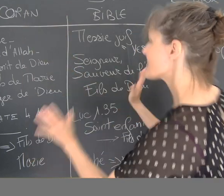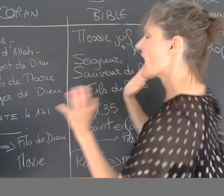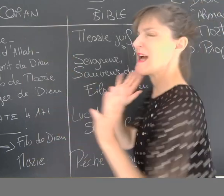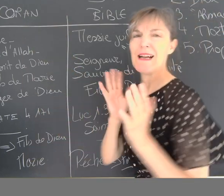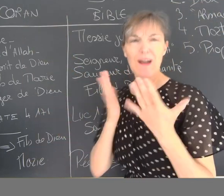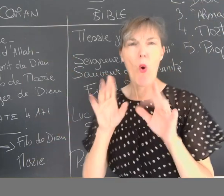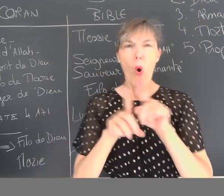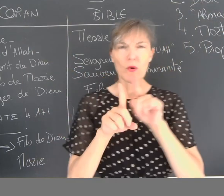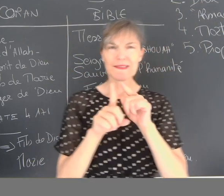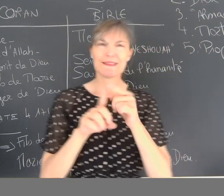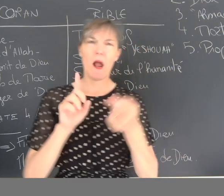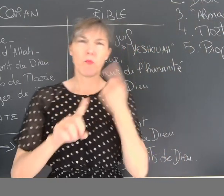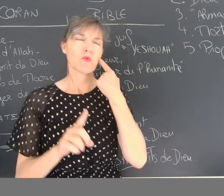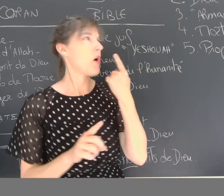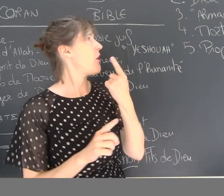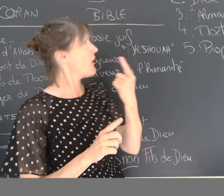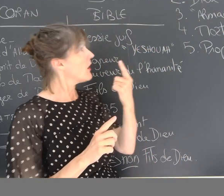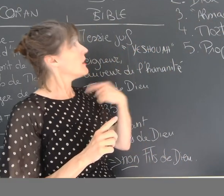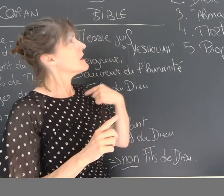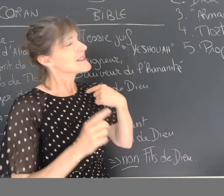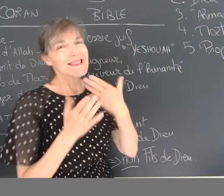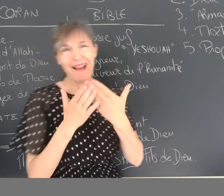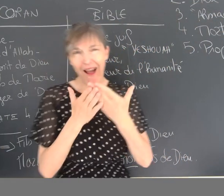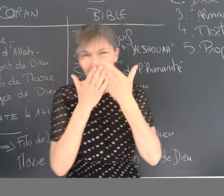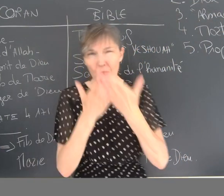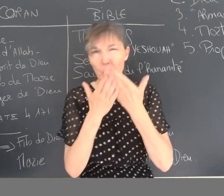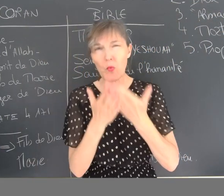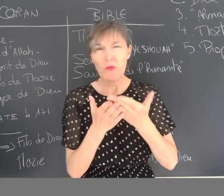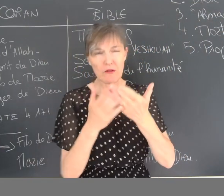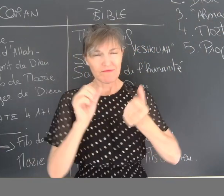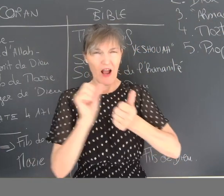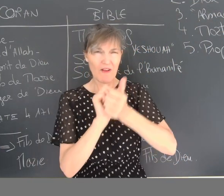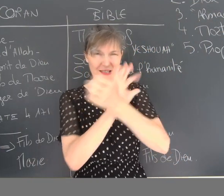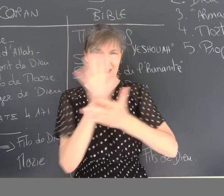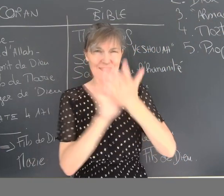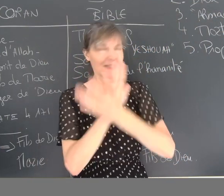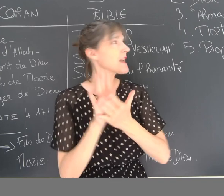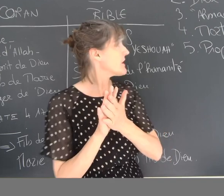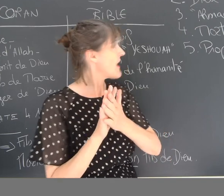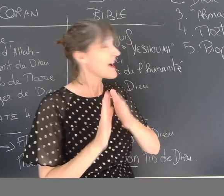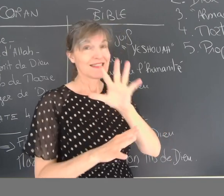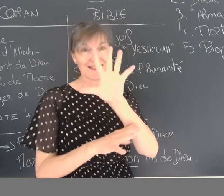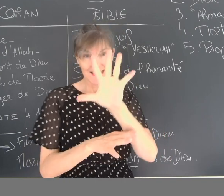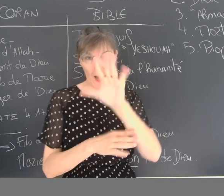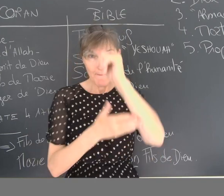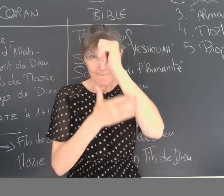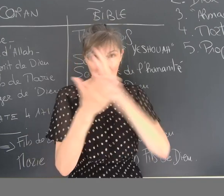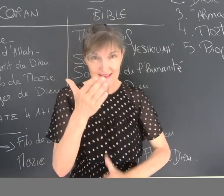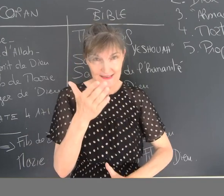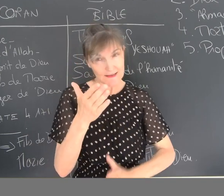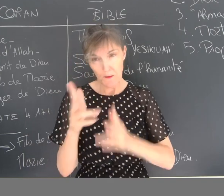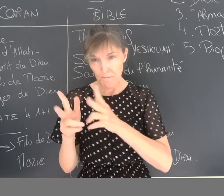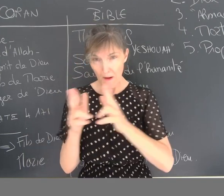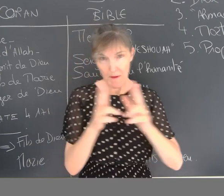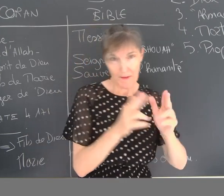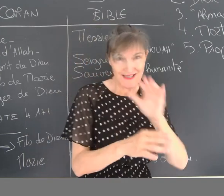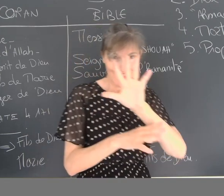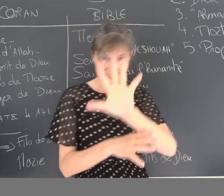Donc là, je m'oriente vers mon tableau et puis je vais donc le détailler. Tout d'abord, je vous montre que j'ai décidé de